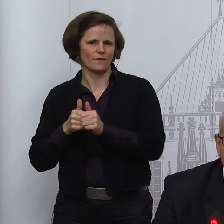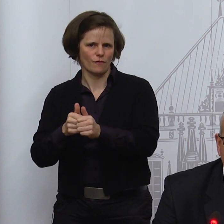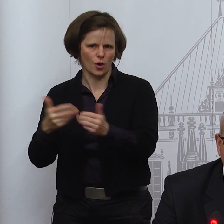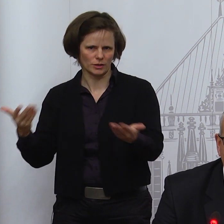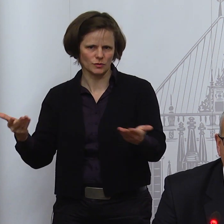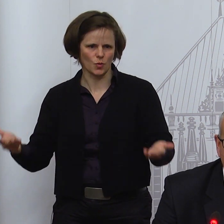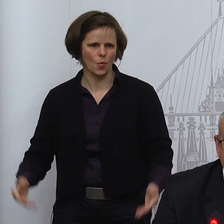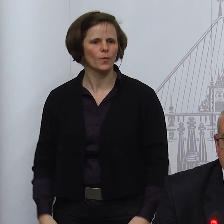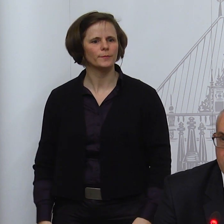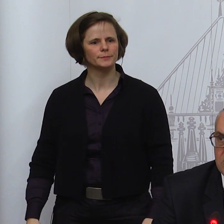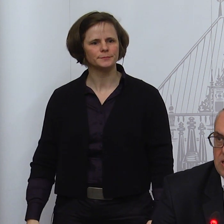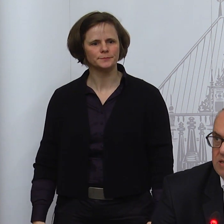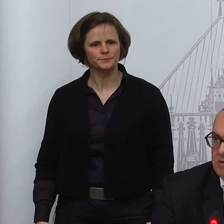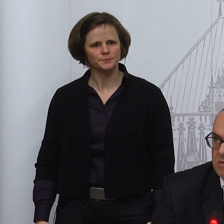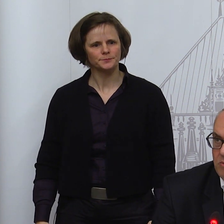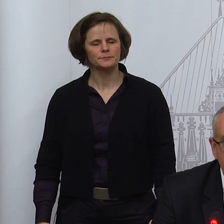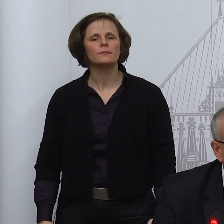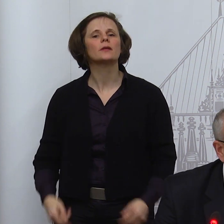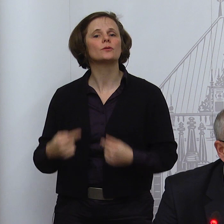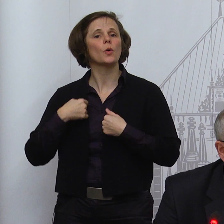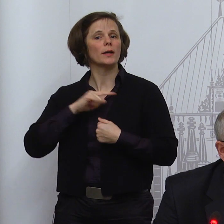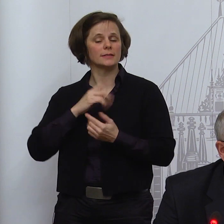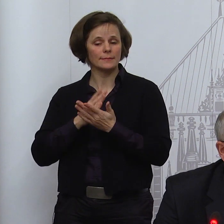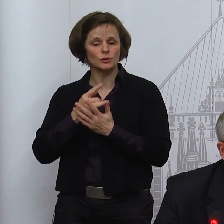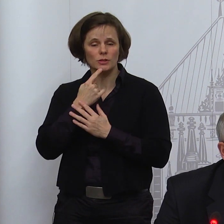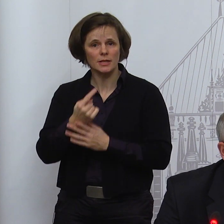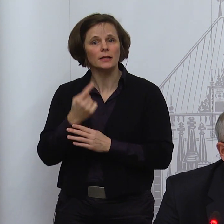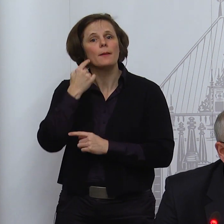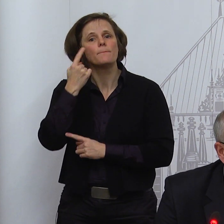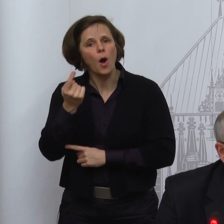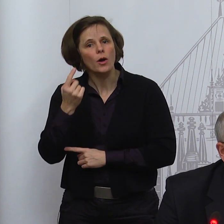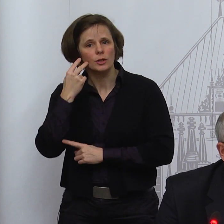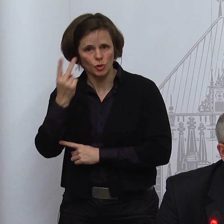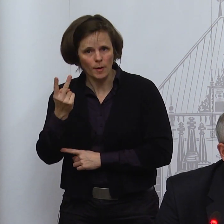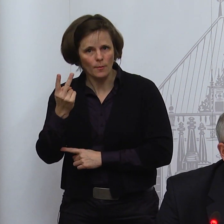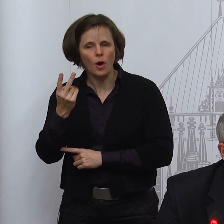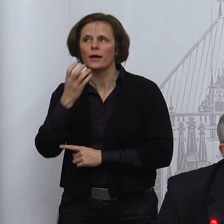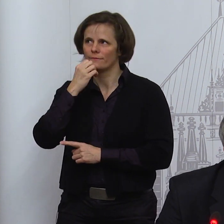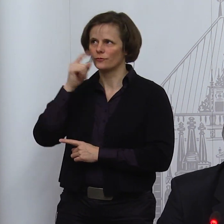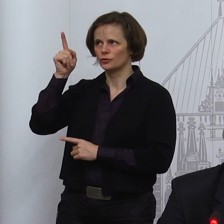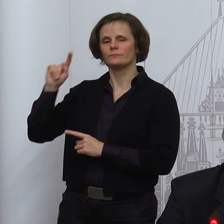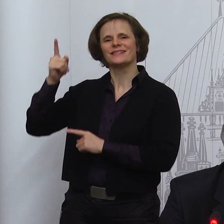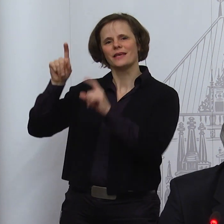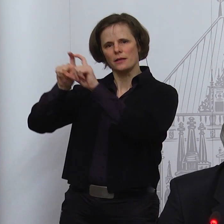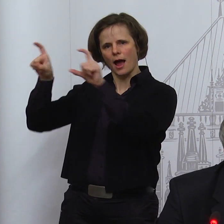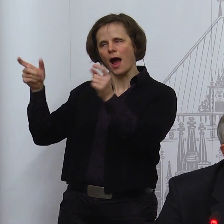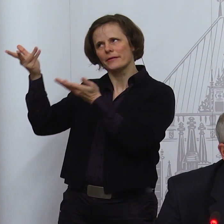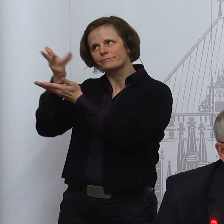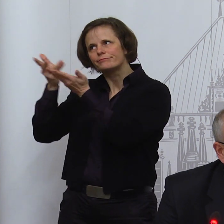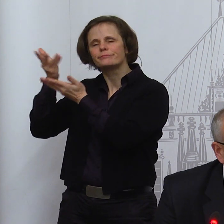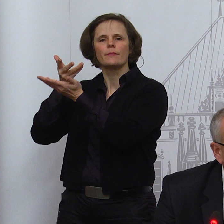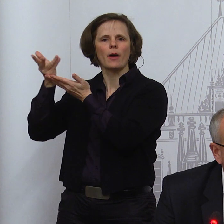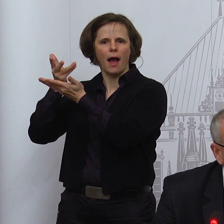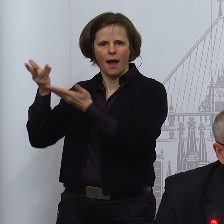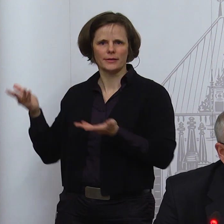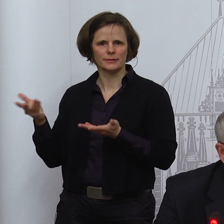ich habe schon gesagt, morgen und übermorgen im Senat darüber beraten. Ich kann mir vorstellen, dass es auch eine